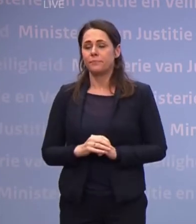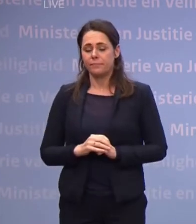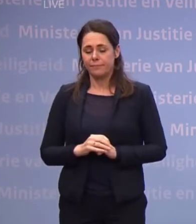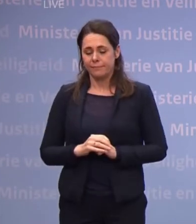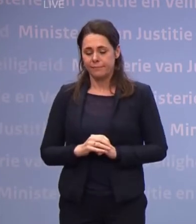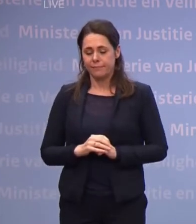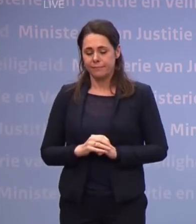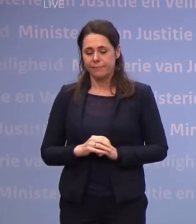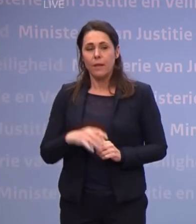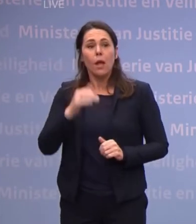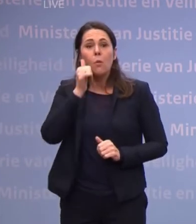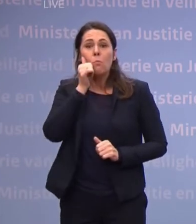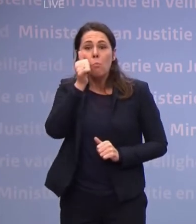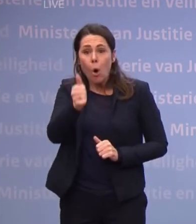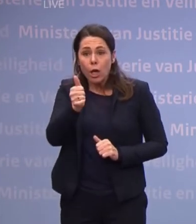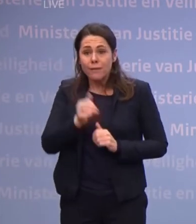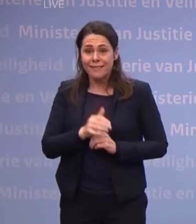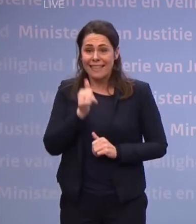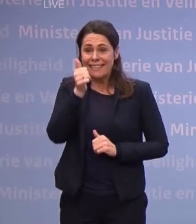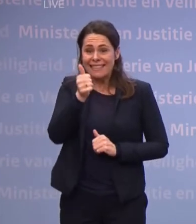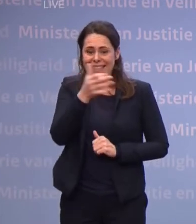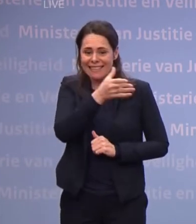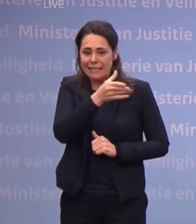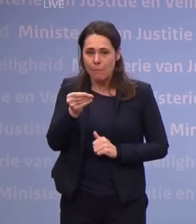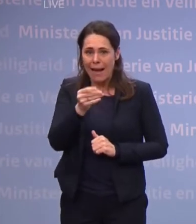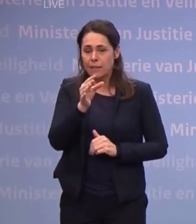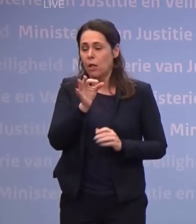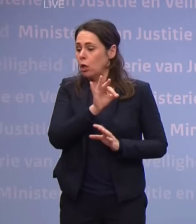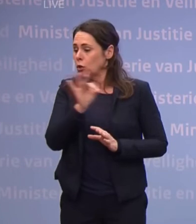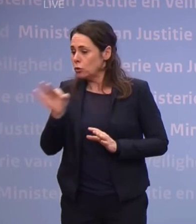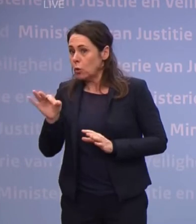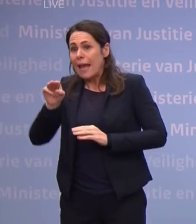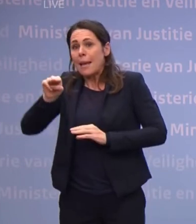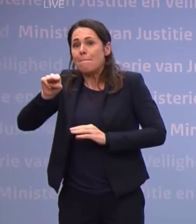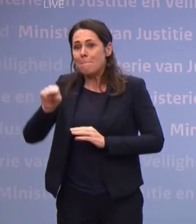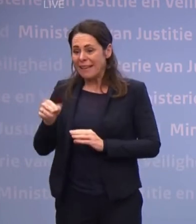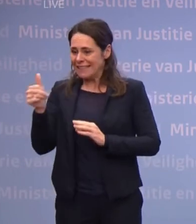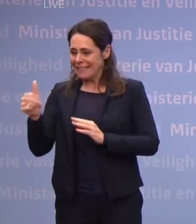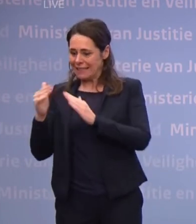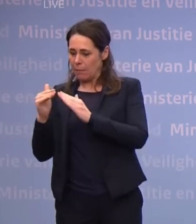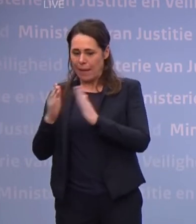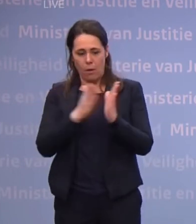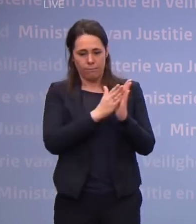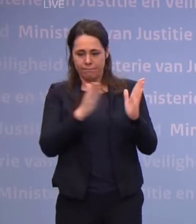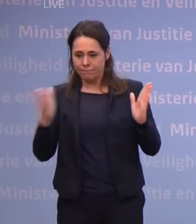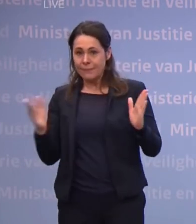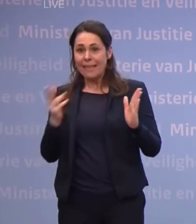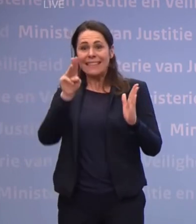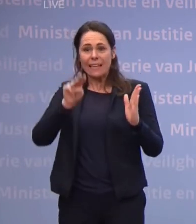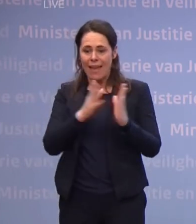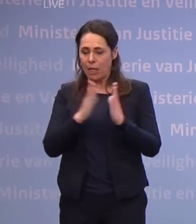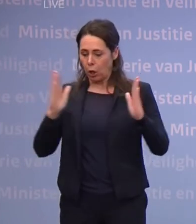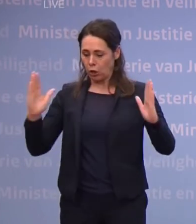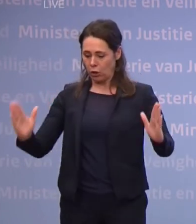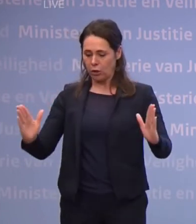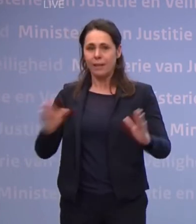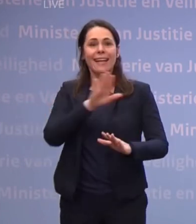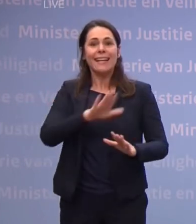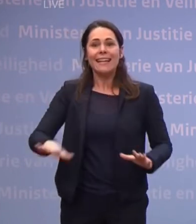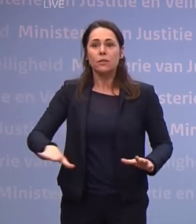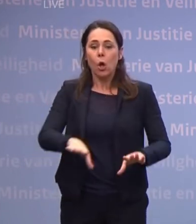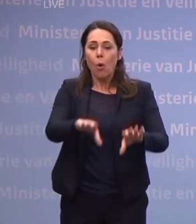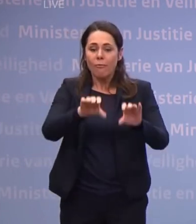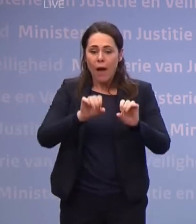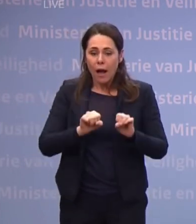16 maart tot en met 6 april, dus de komende drie weken, gaat de kinderopvang en de scholen gaan